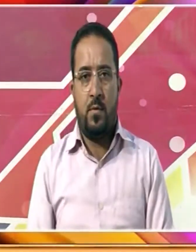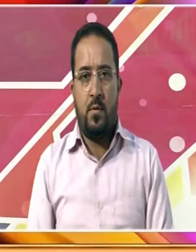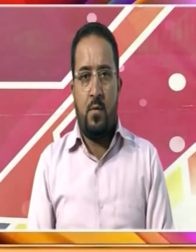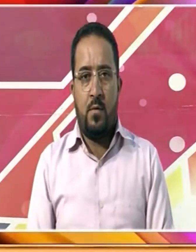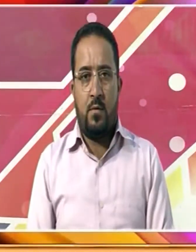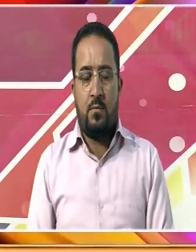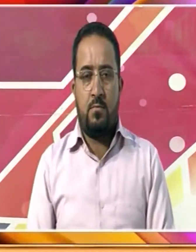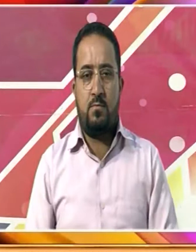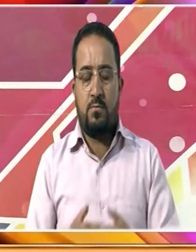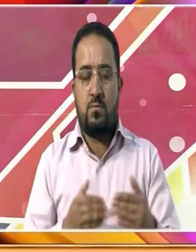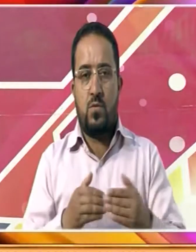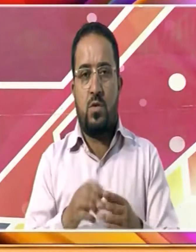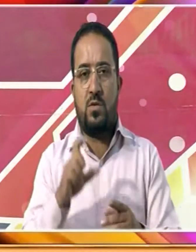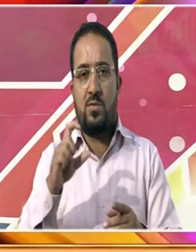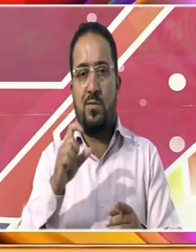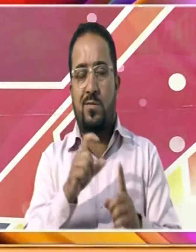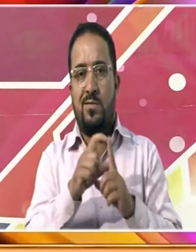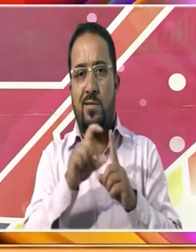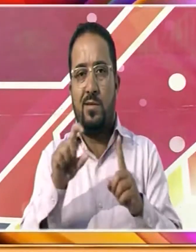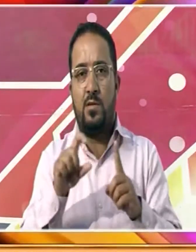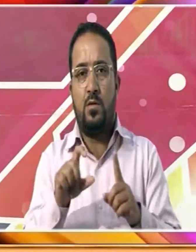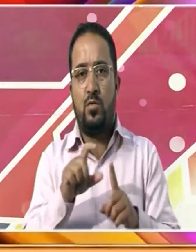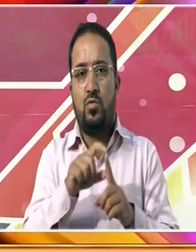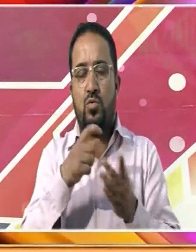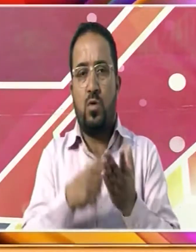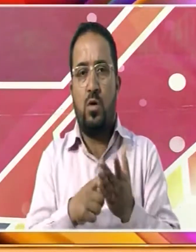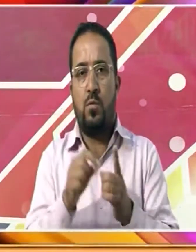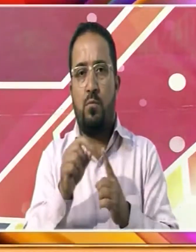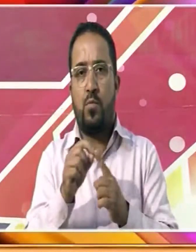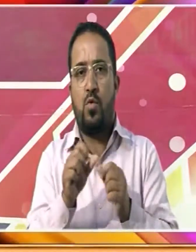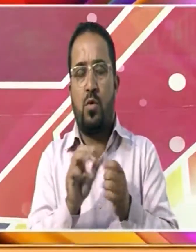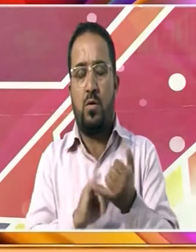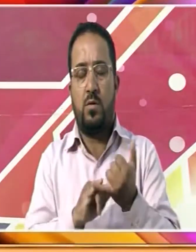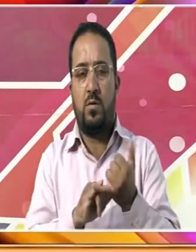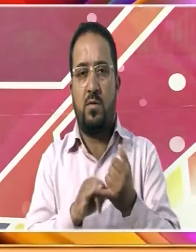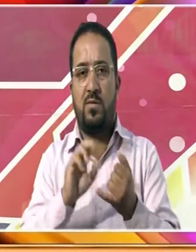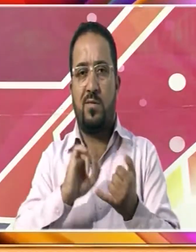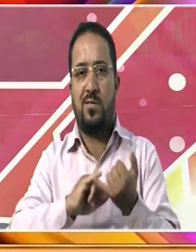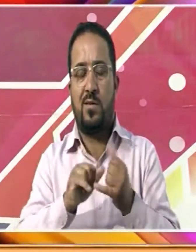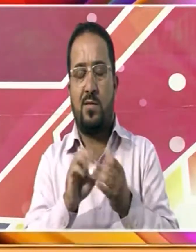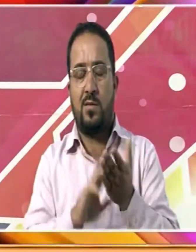ذلہ ترقیاتی کمیشنر انتناگ ڈاکٹر پیوش شنگلہ کی ہدایت پر